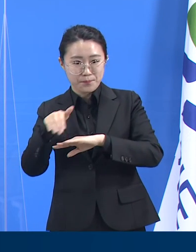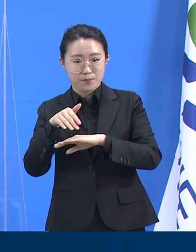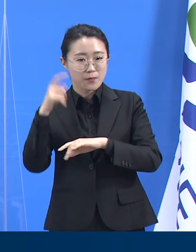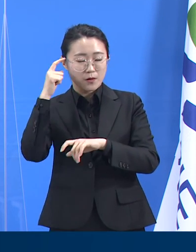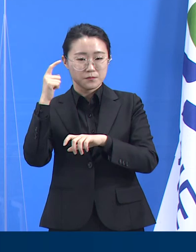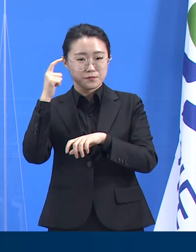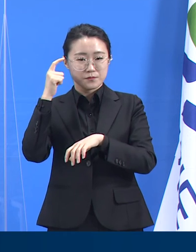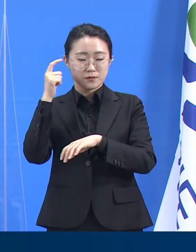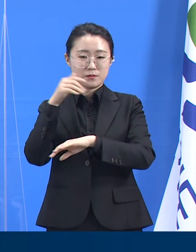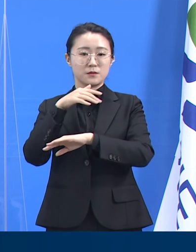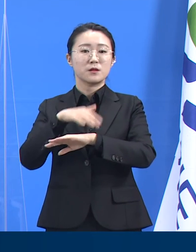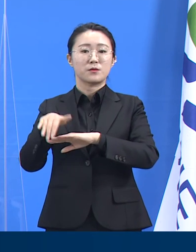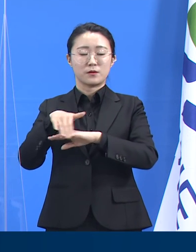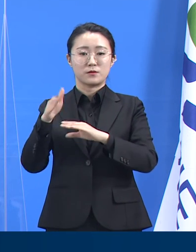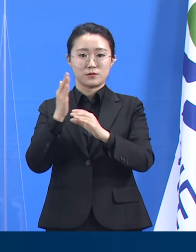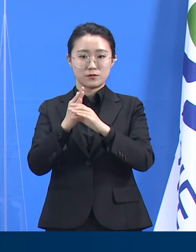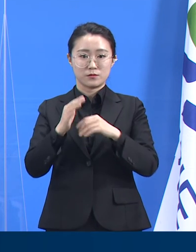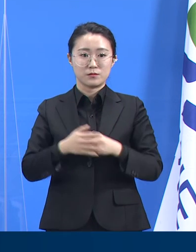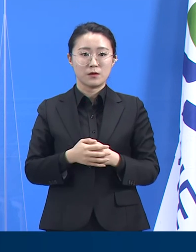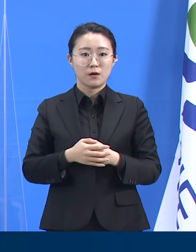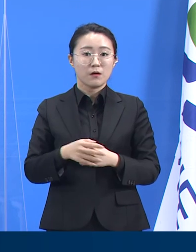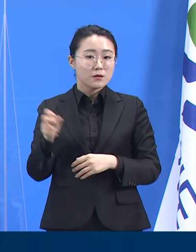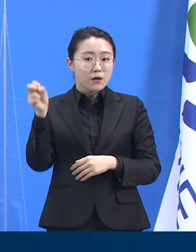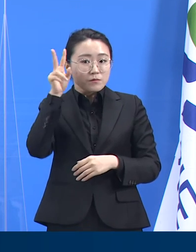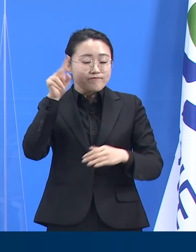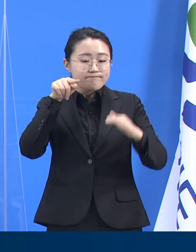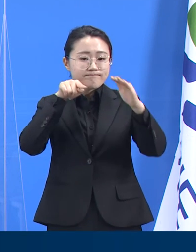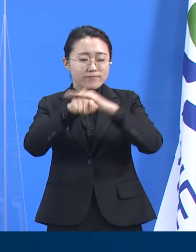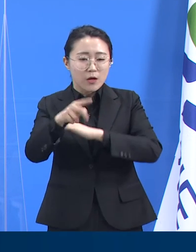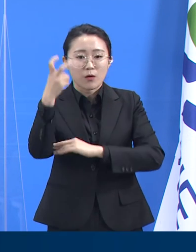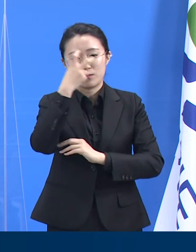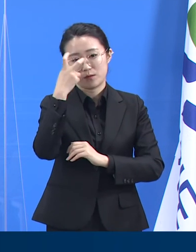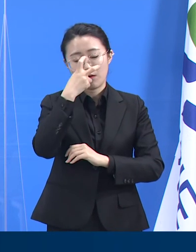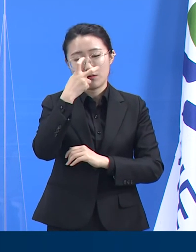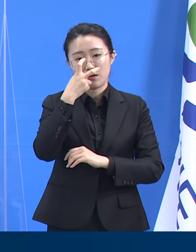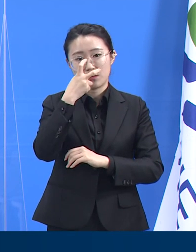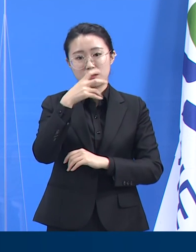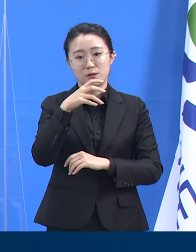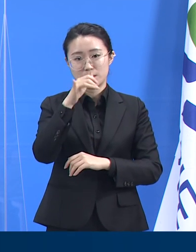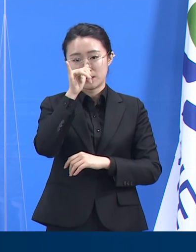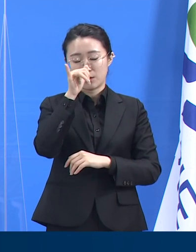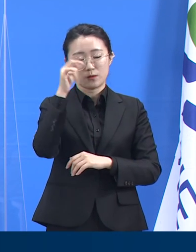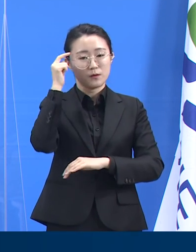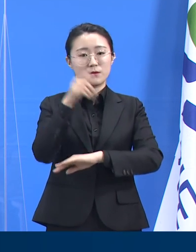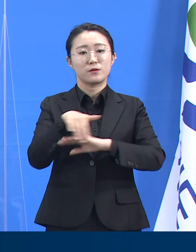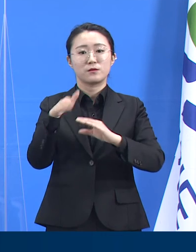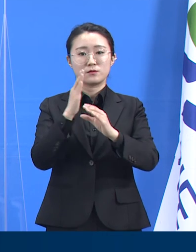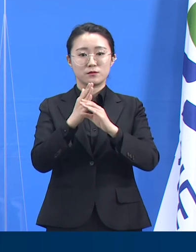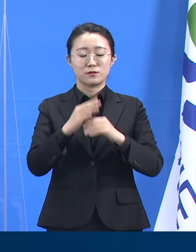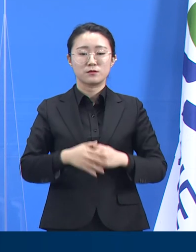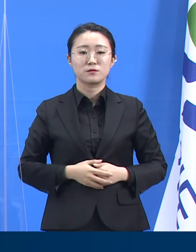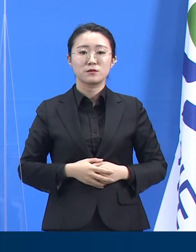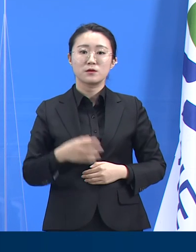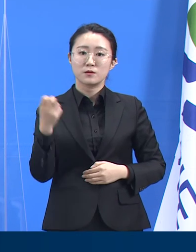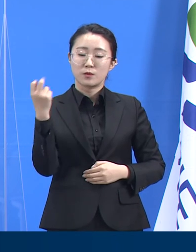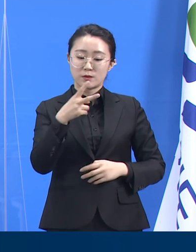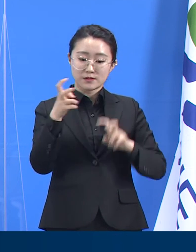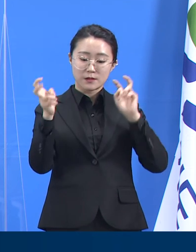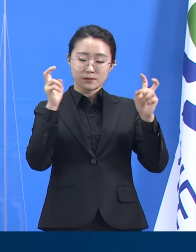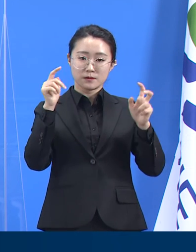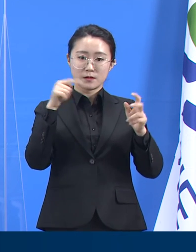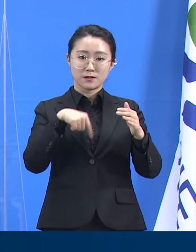같은 수단도 적절히 활용할 계획입니다. 더불어 사업장 근로자에 대한 진단검사도 더